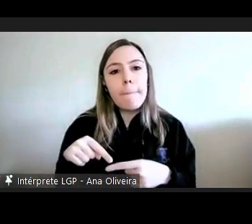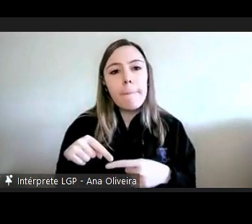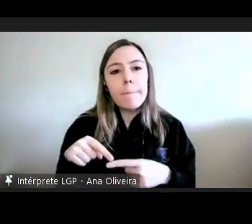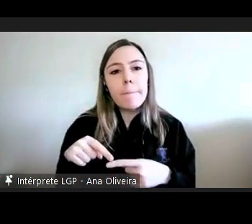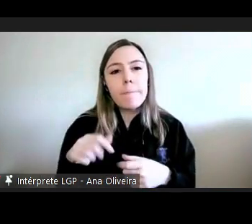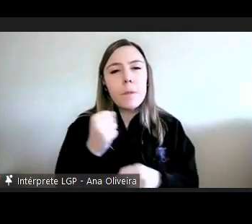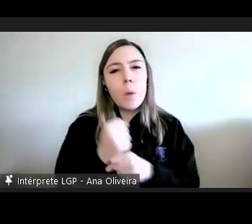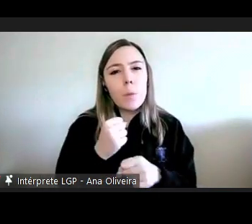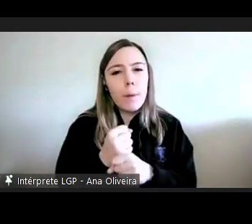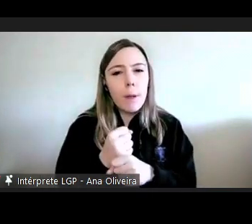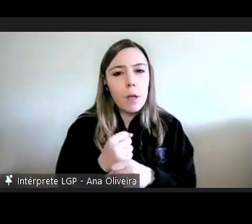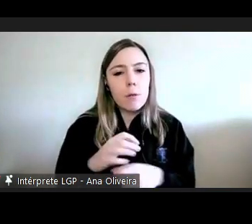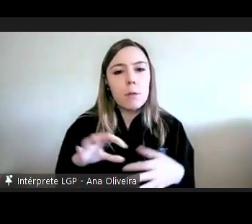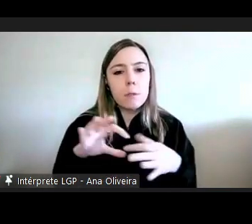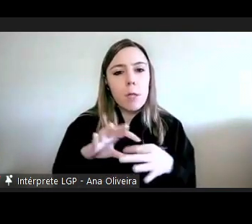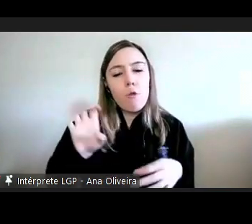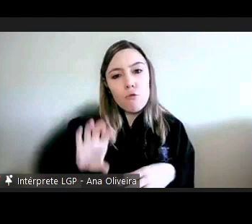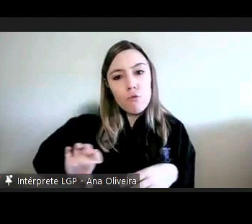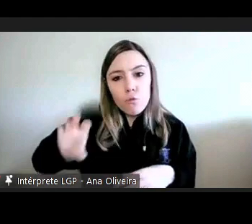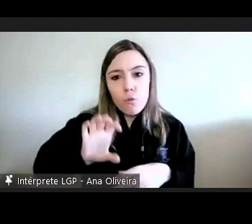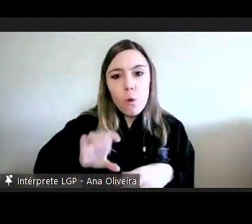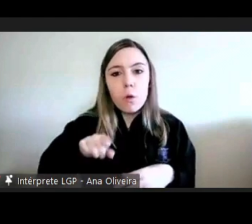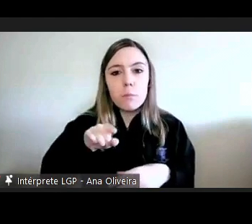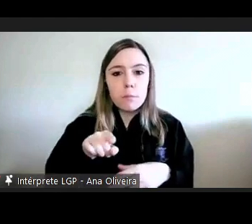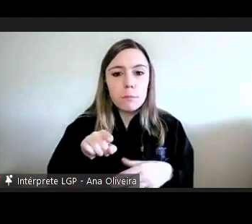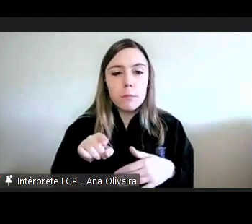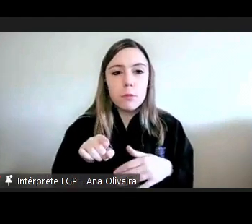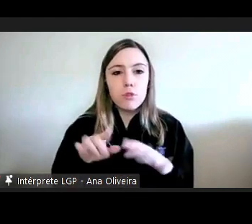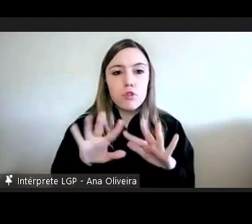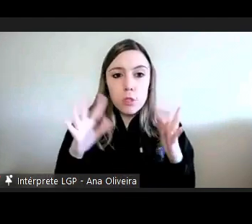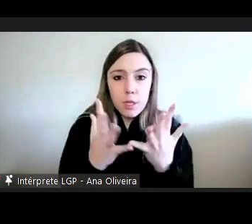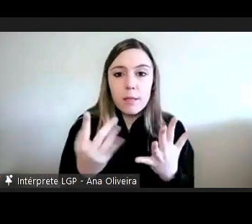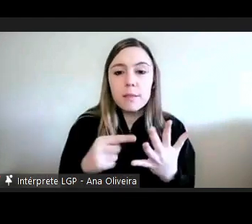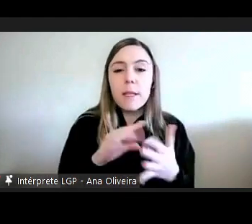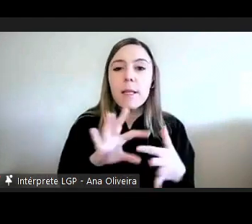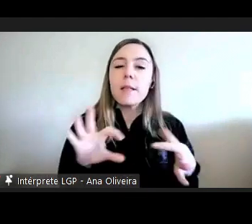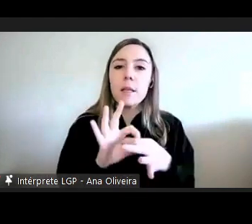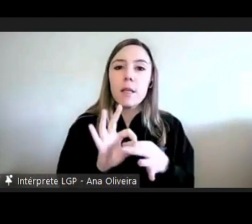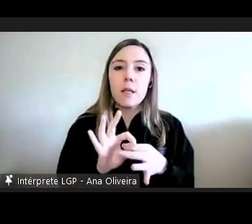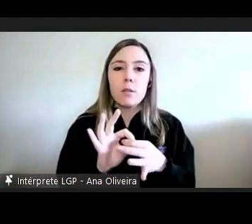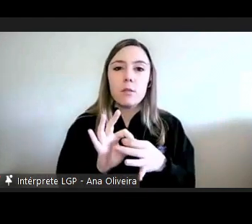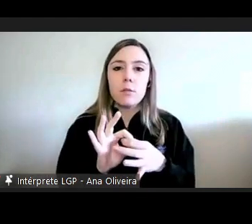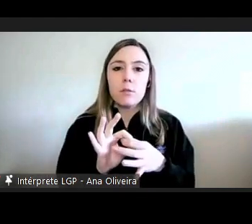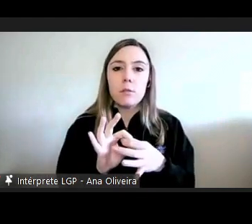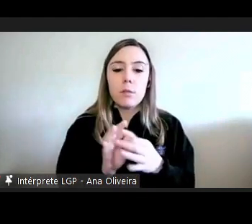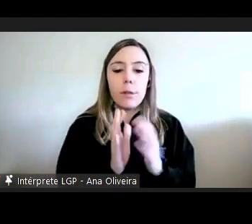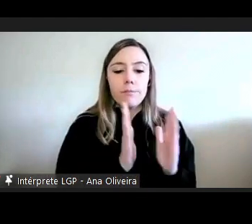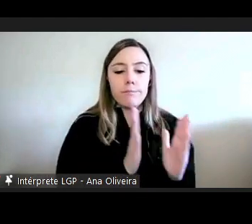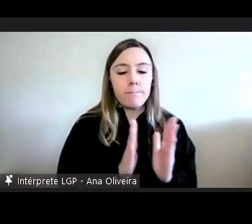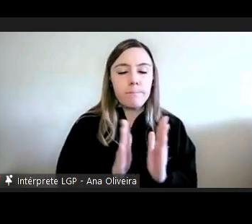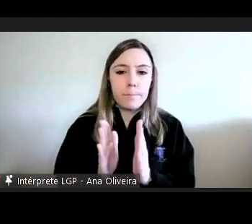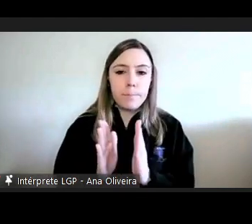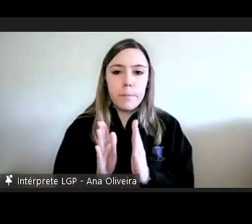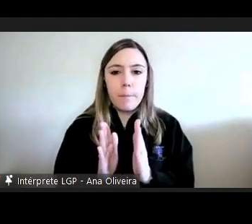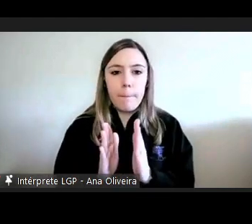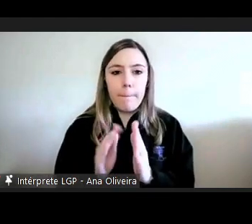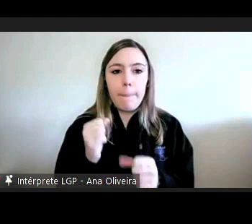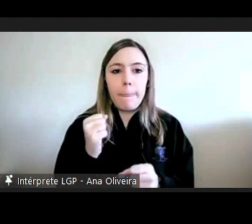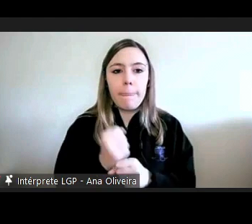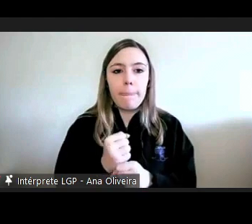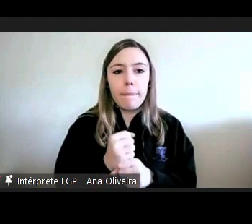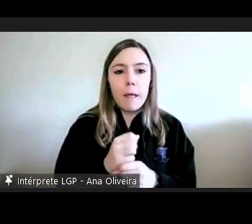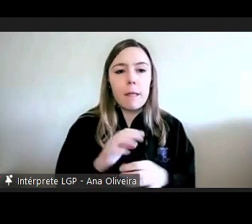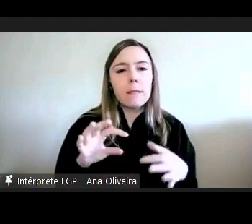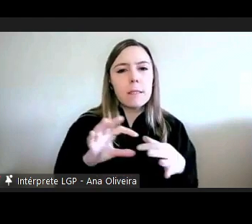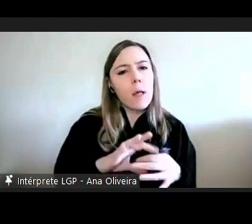dimensão e com completude em relação às secções de execução da segurança